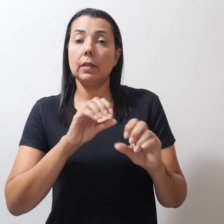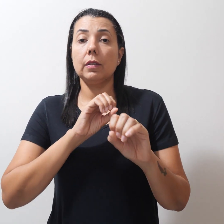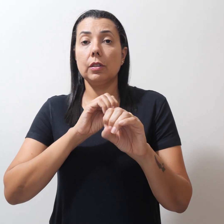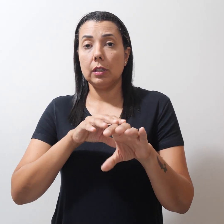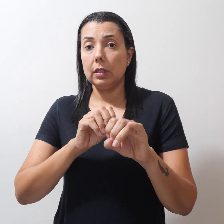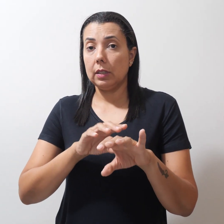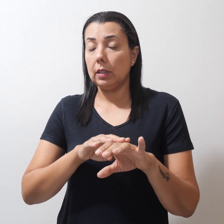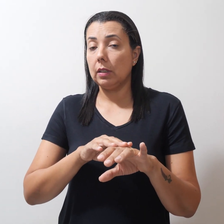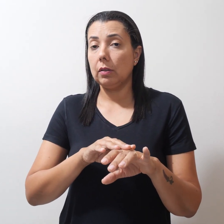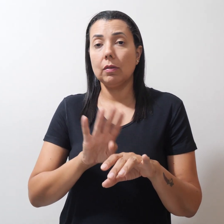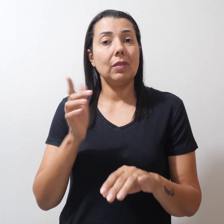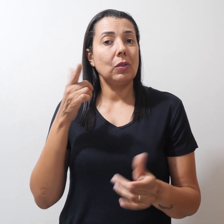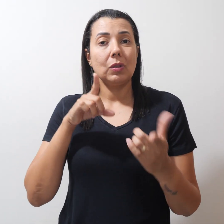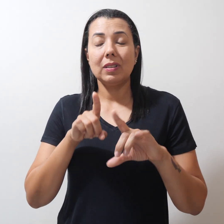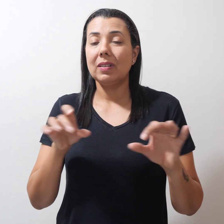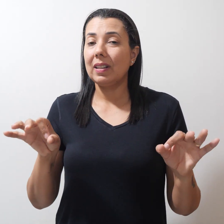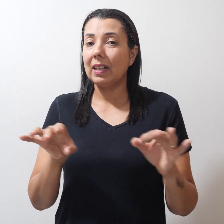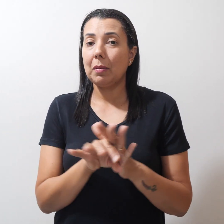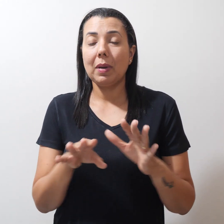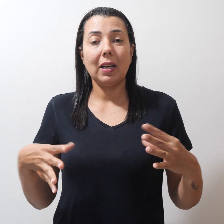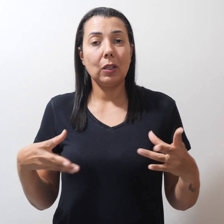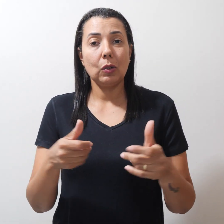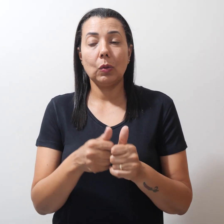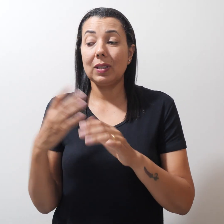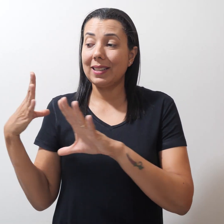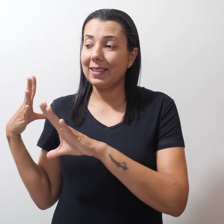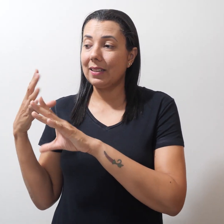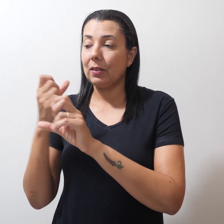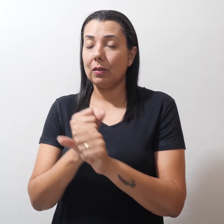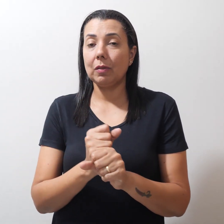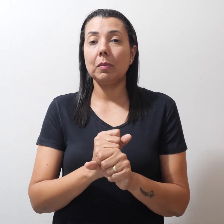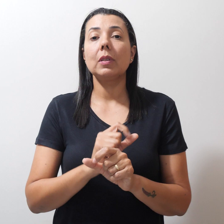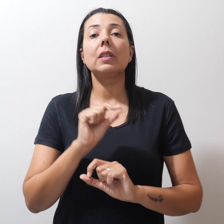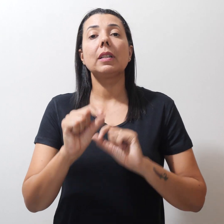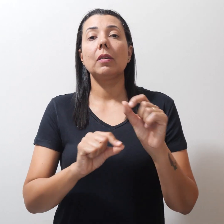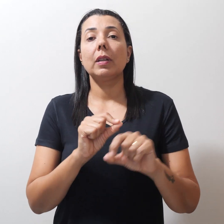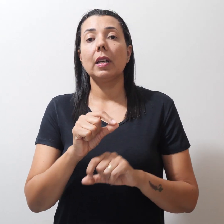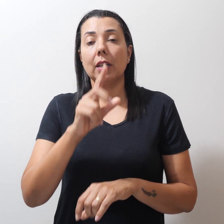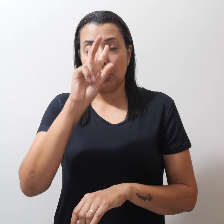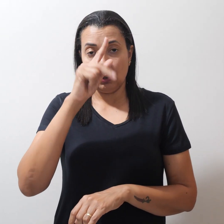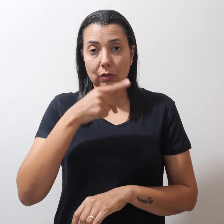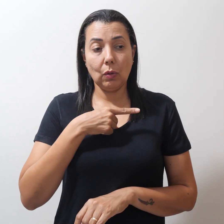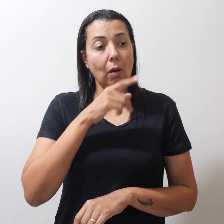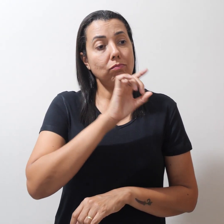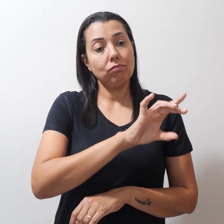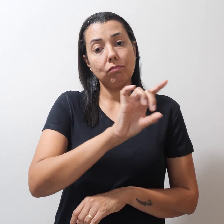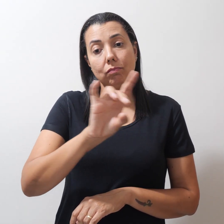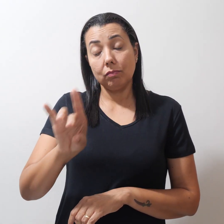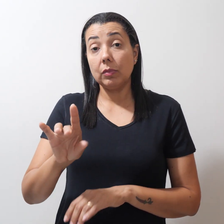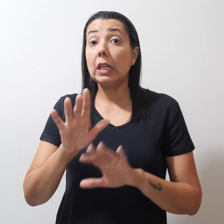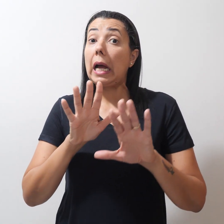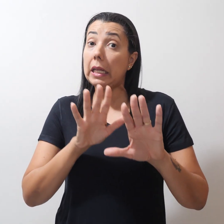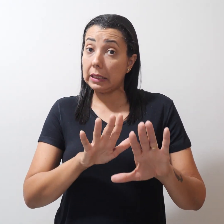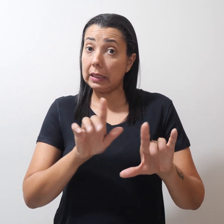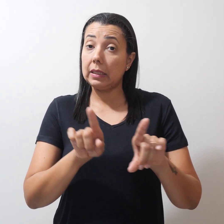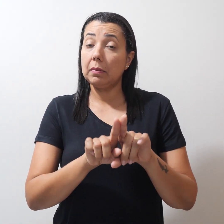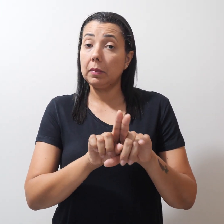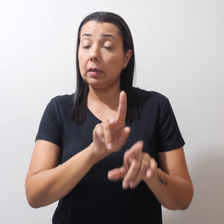não conseguiu concluir todos os cálculos que são individuais e assim sendo, professores e